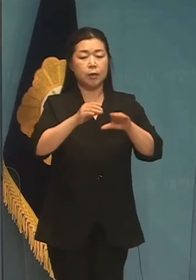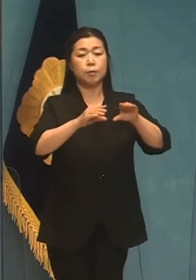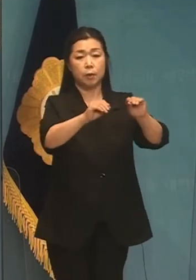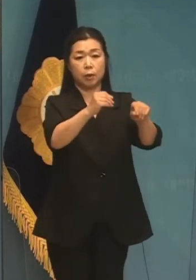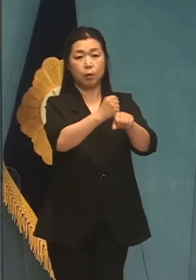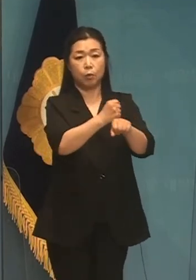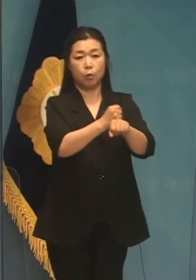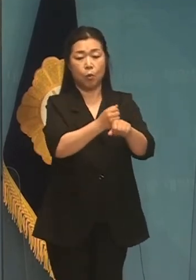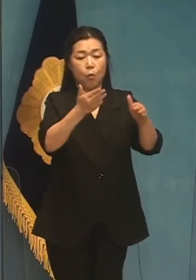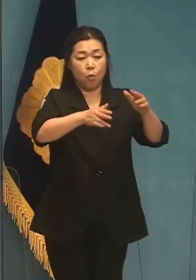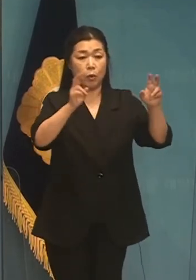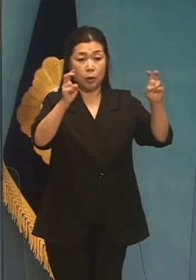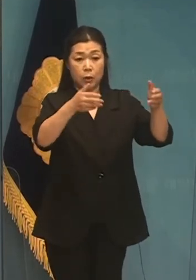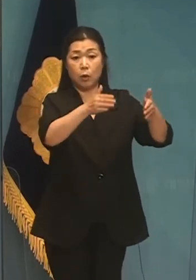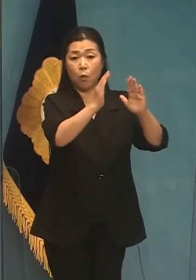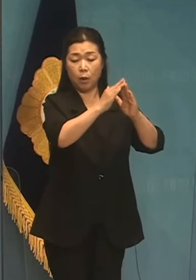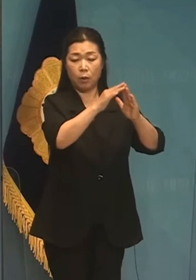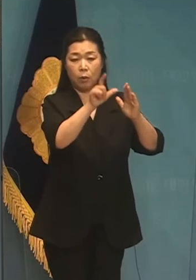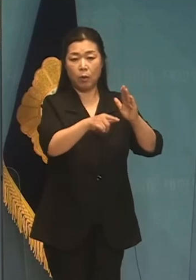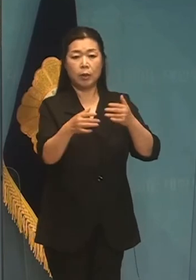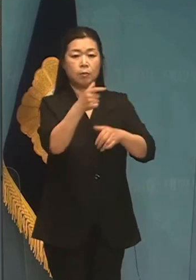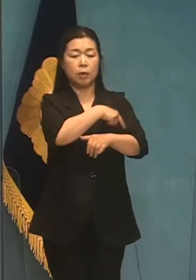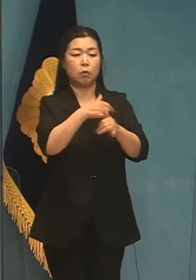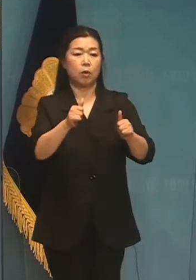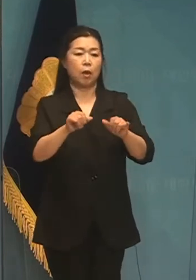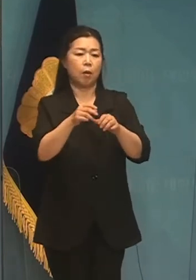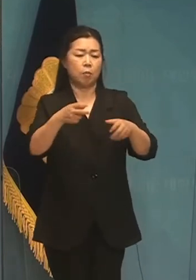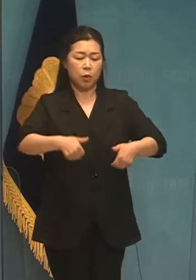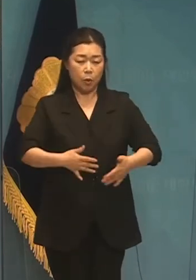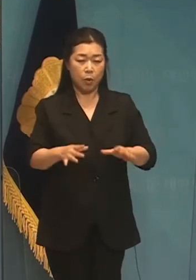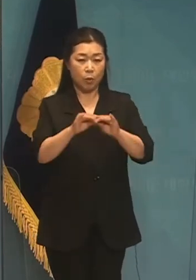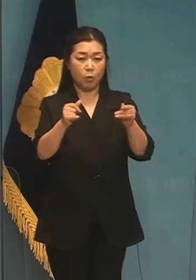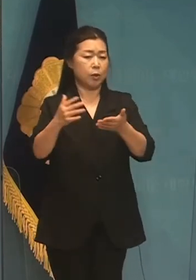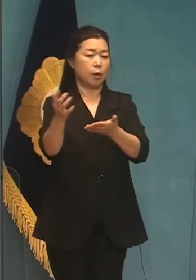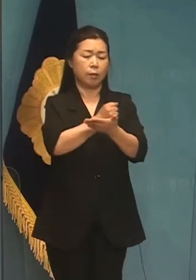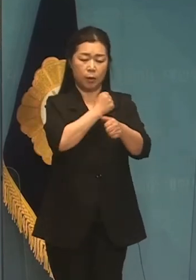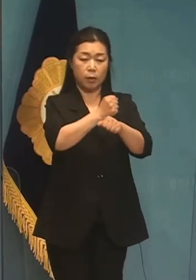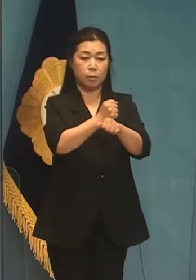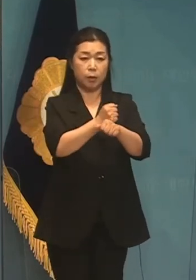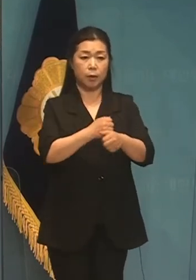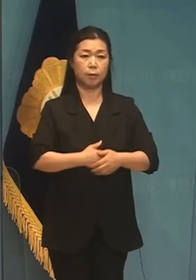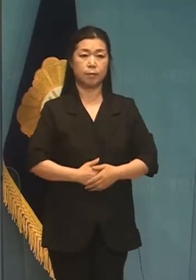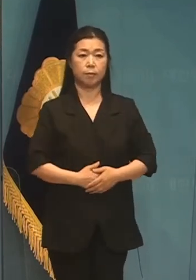하고 공공기관 임직원들의 불필요한 농지 보유를 해소하도록 하겠습니다.